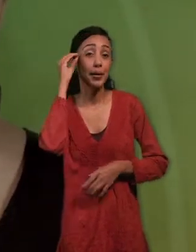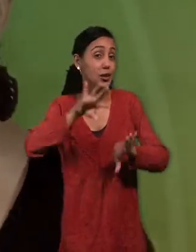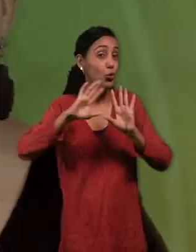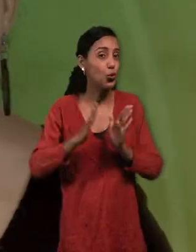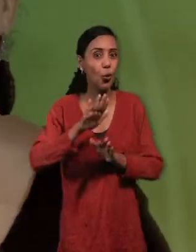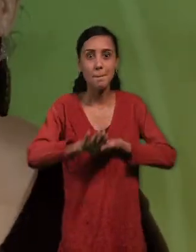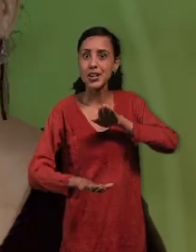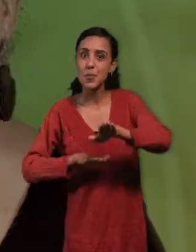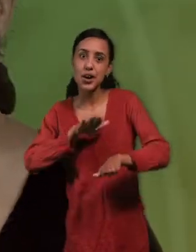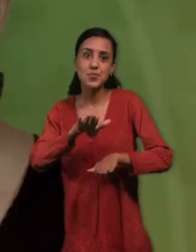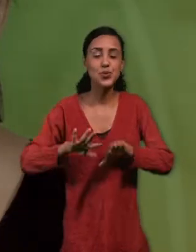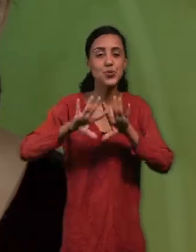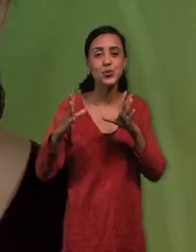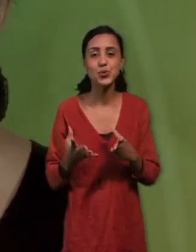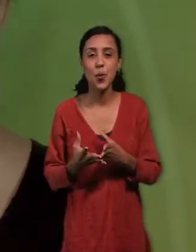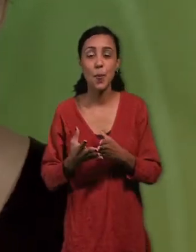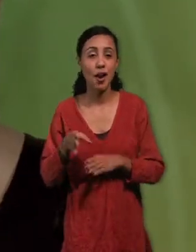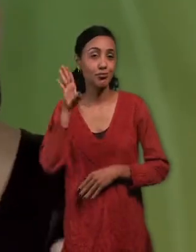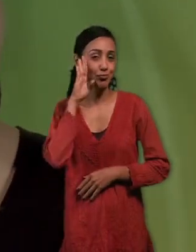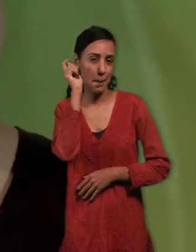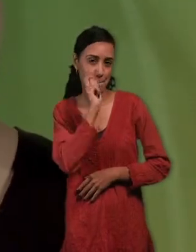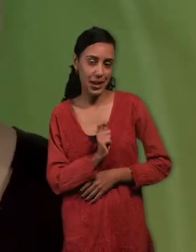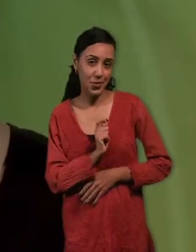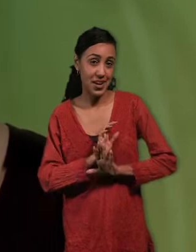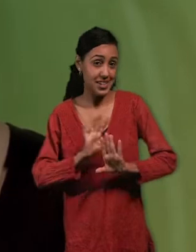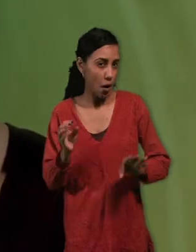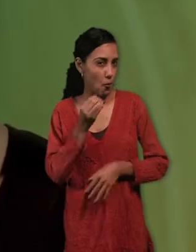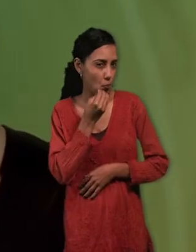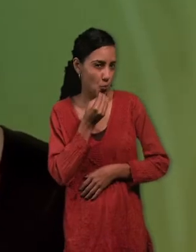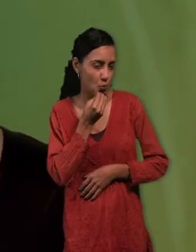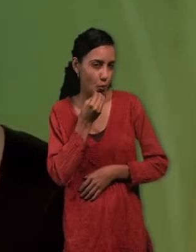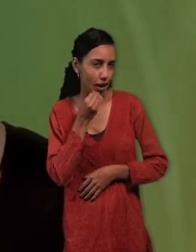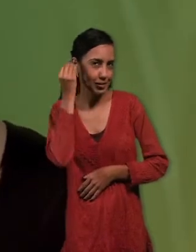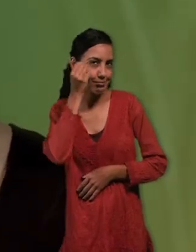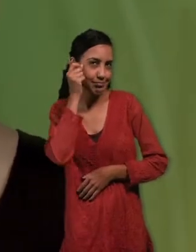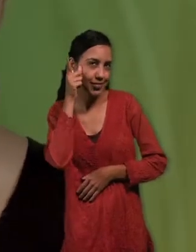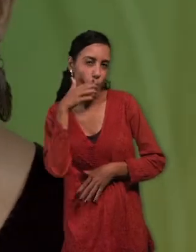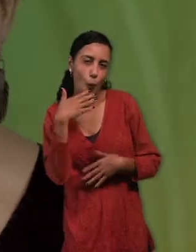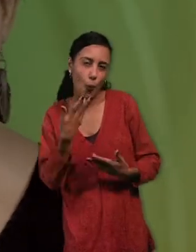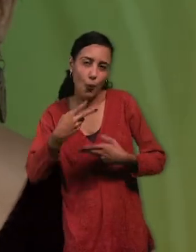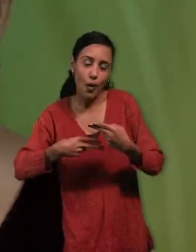seguir para hacer una película animada. Así que ya puedes ir pensando en una idea y en cómo desarrollarla.